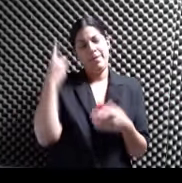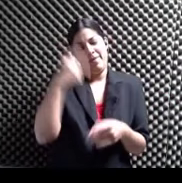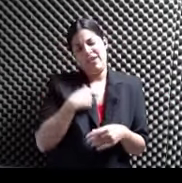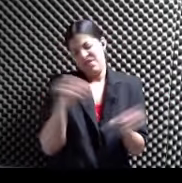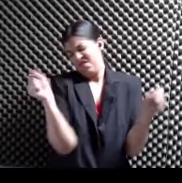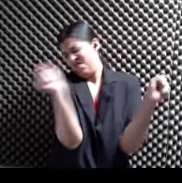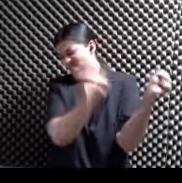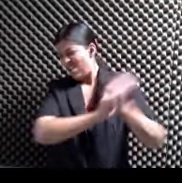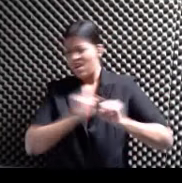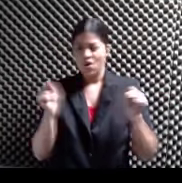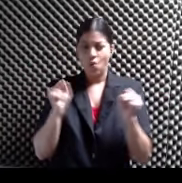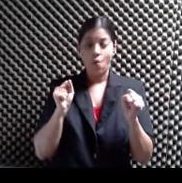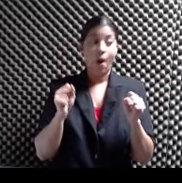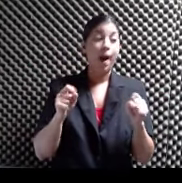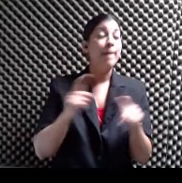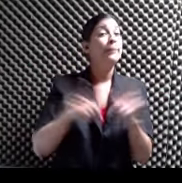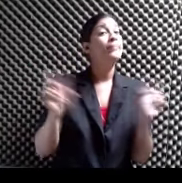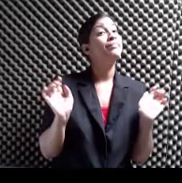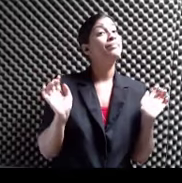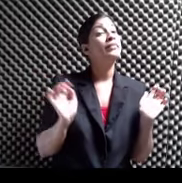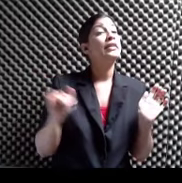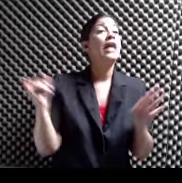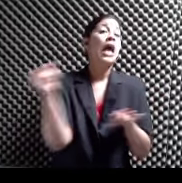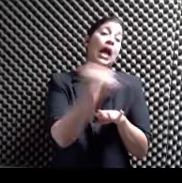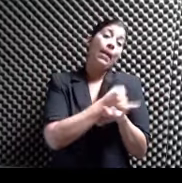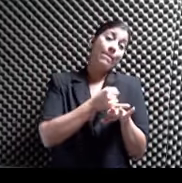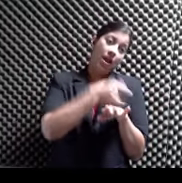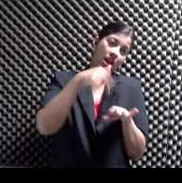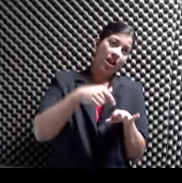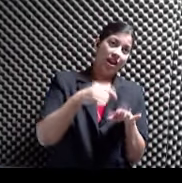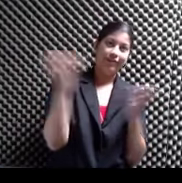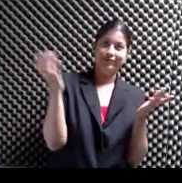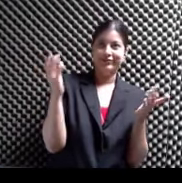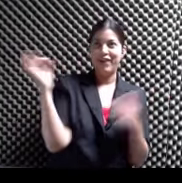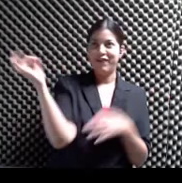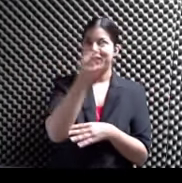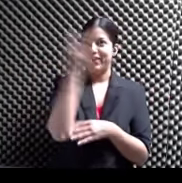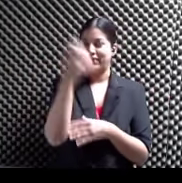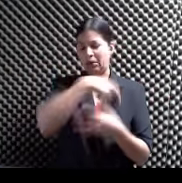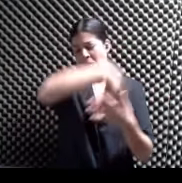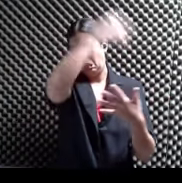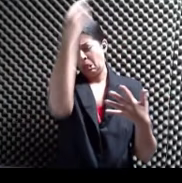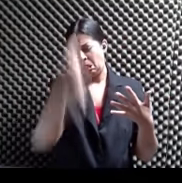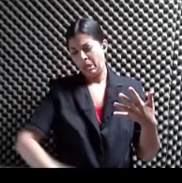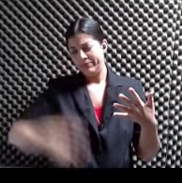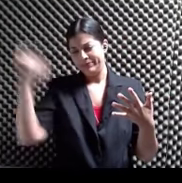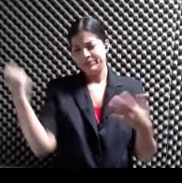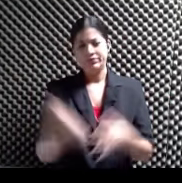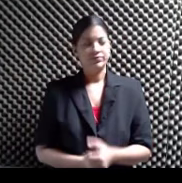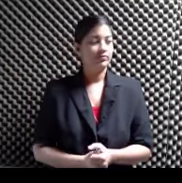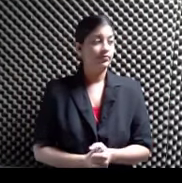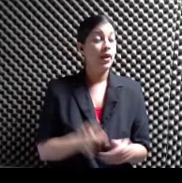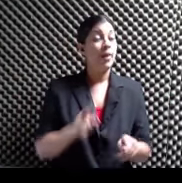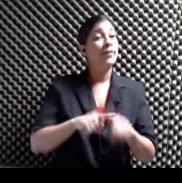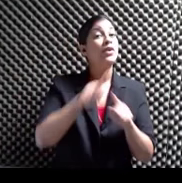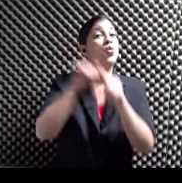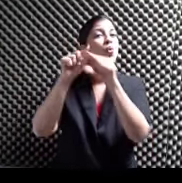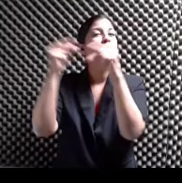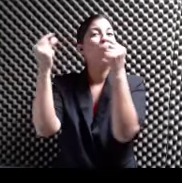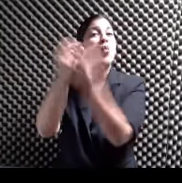Pues resulta que en este país ¿Verdad? Que tenemos festivales a pedir de boca Pues este grupo ajunteño ¿Verdad? El club ajunteño que existe hace